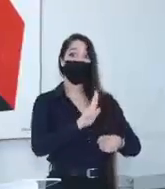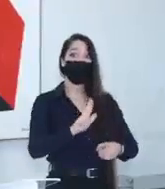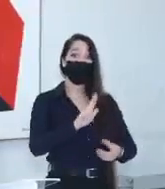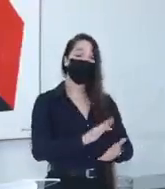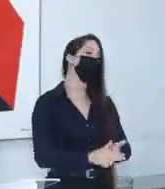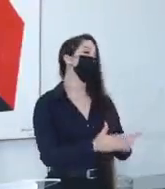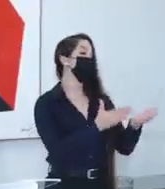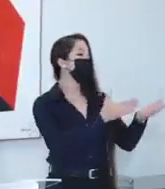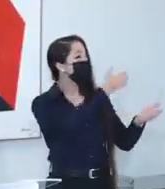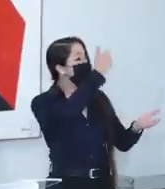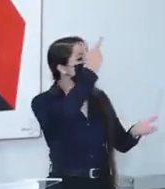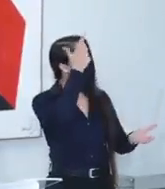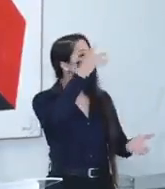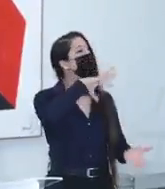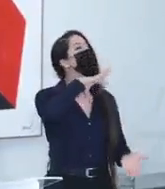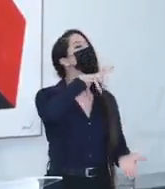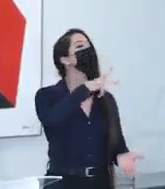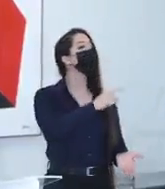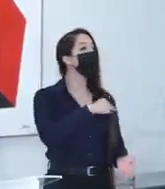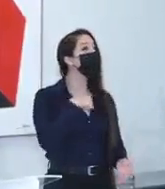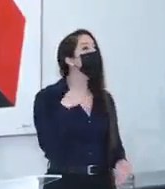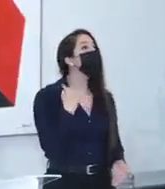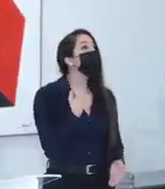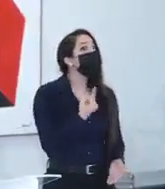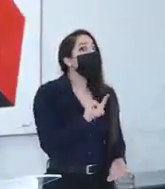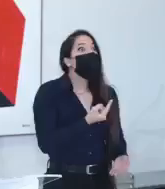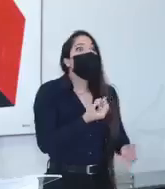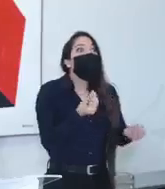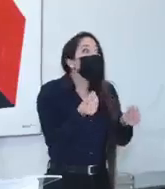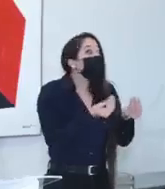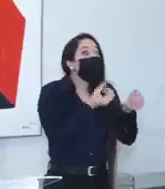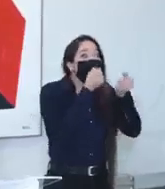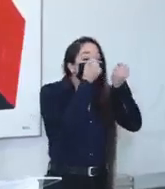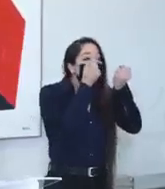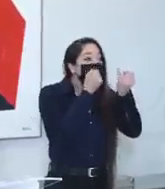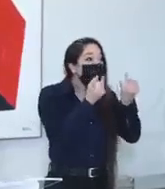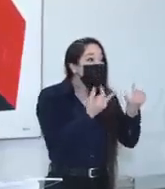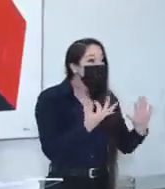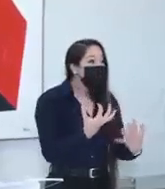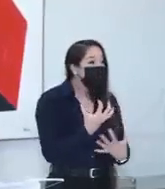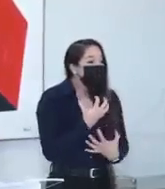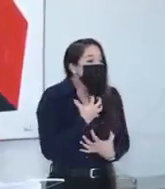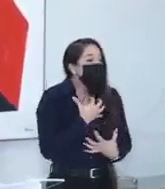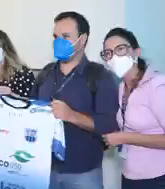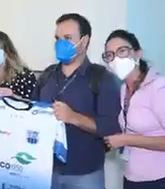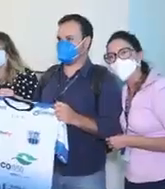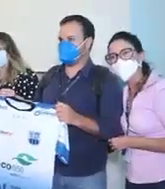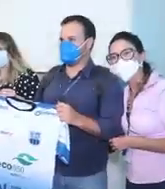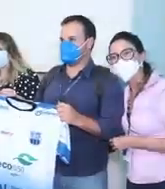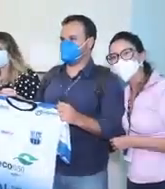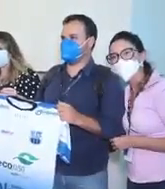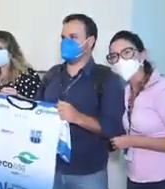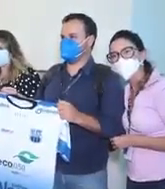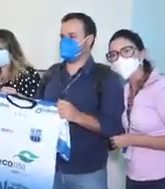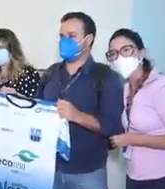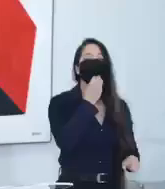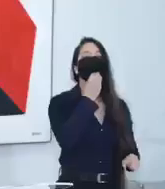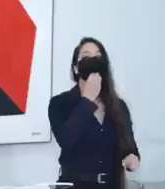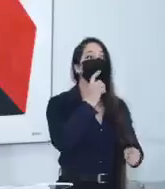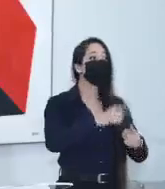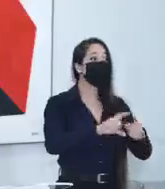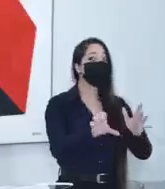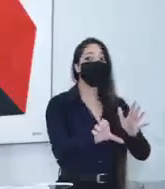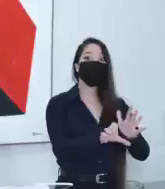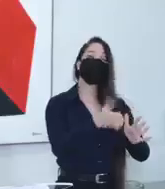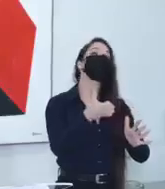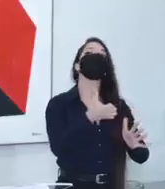Prefeito Adelmo e nós, de Súdio, não temos nem palavra para dizer o que o senhor representa para esse projeto. Pela primeira vez,